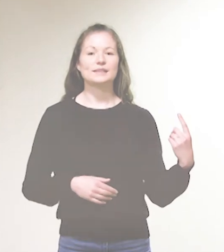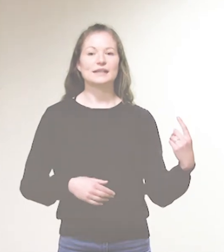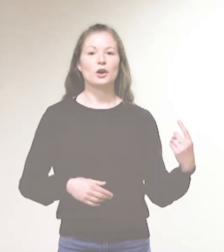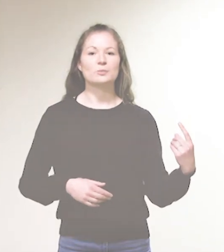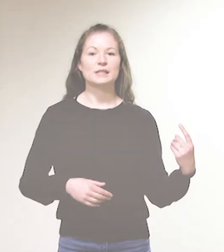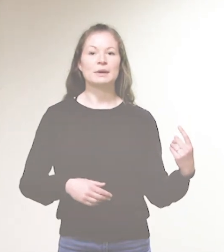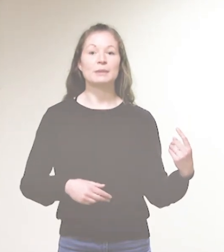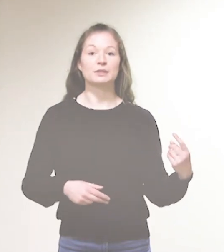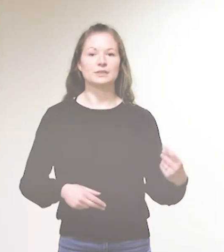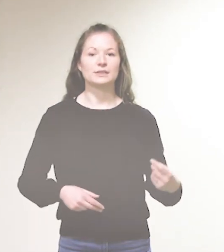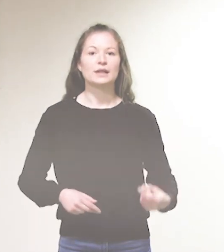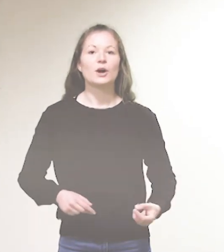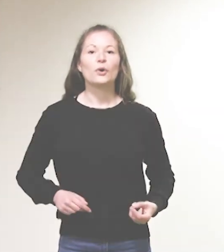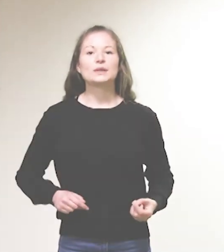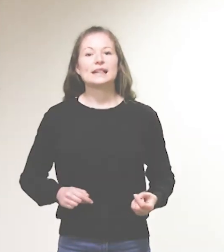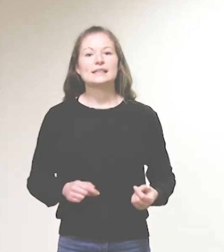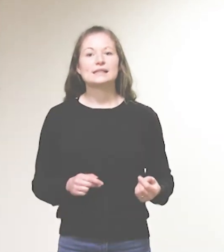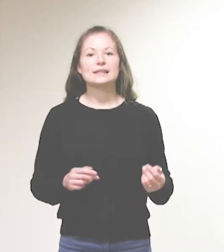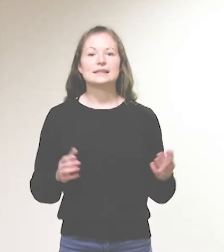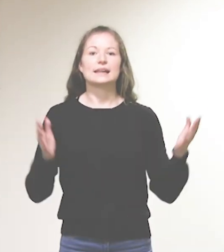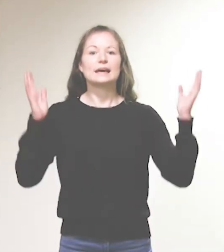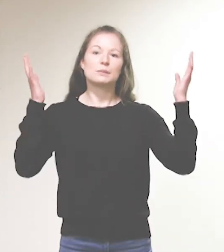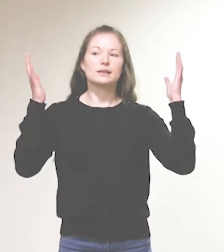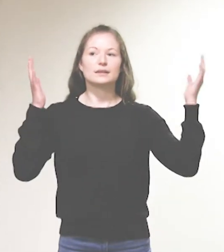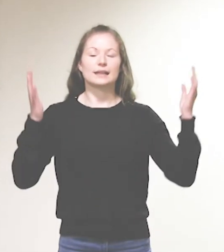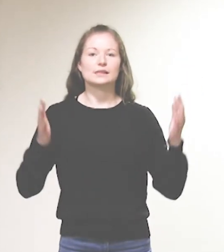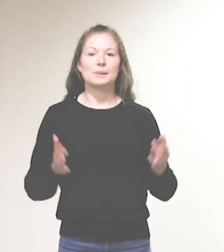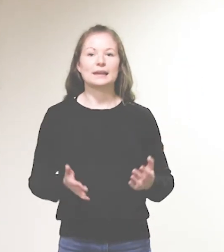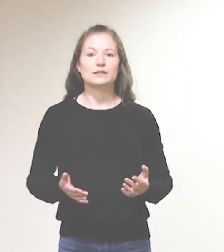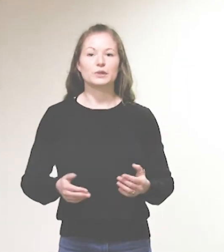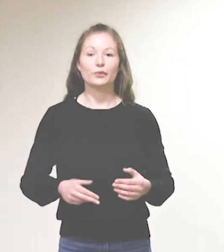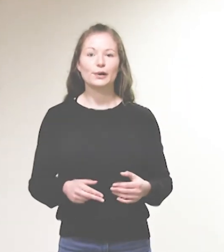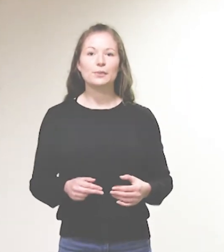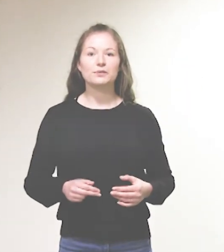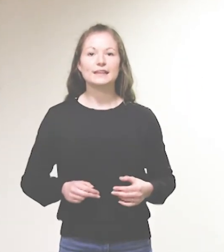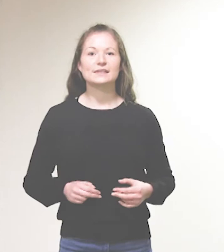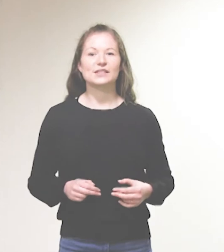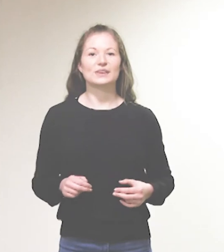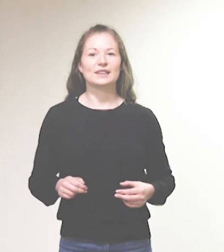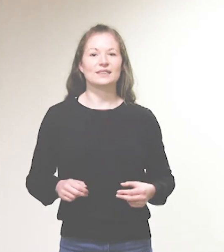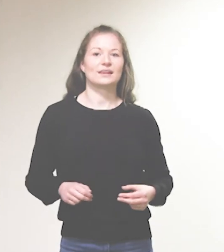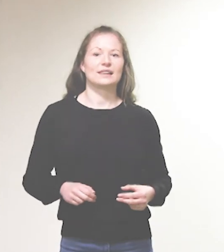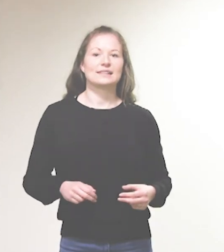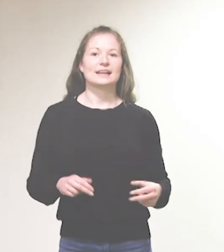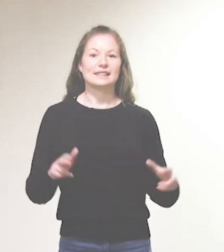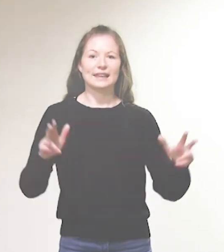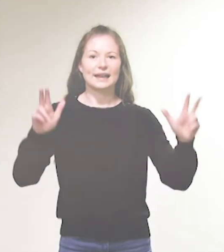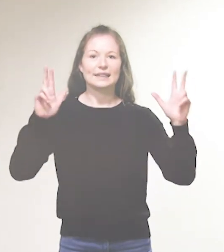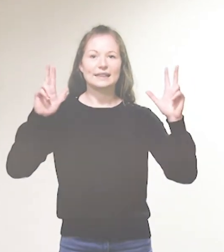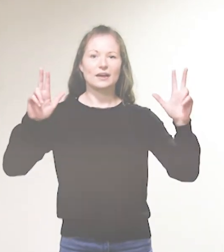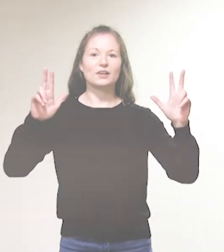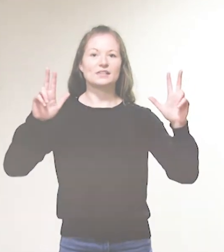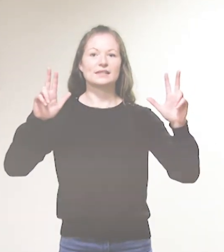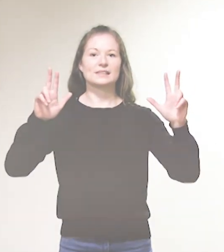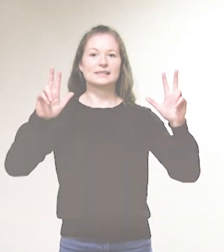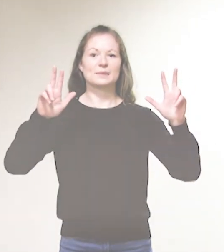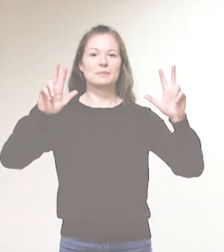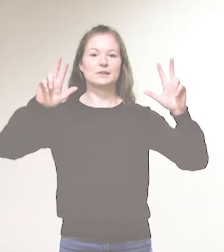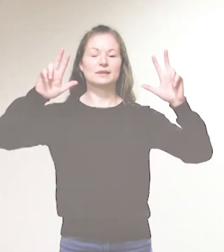dann kommt im Himmel und da das nicht der Himmel, der ganz normal ist, wo die Vögel rumfliegen, sondern der dreieinige Gott ist im Himmel,